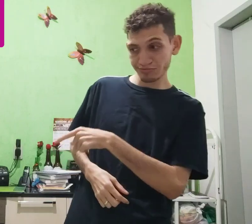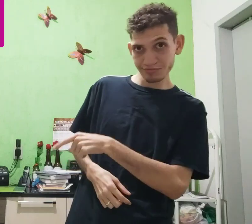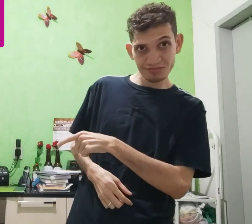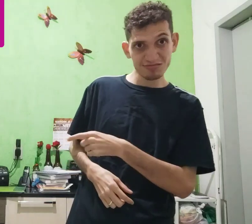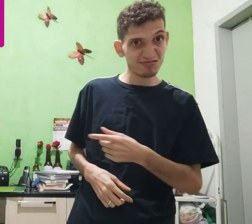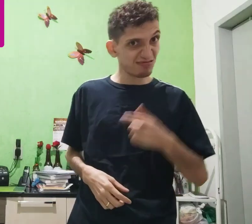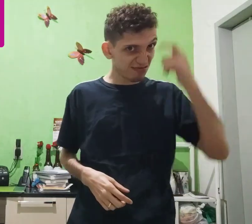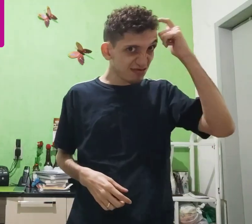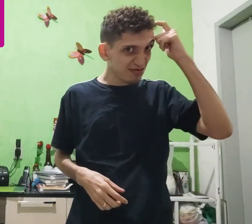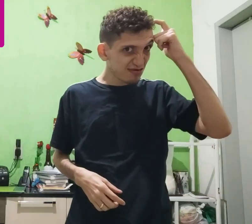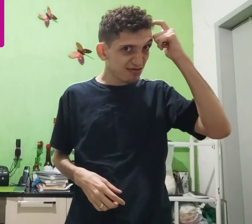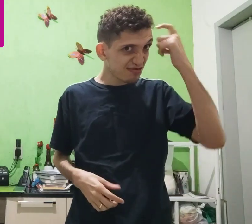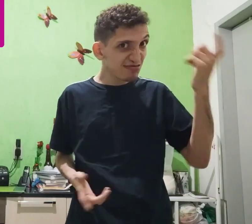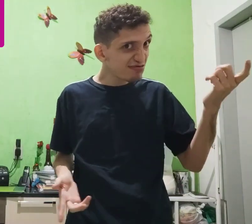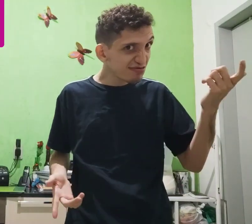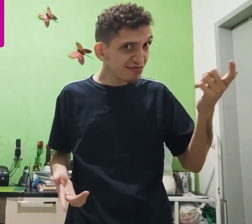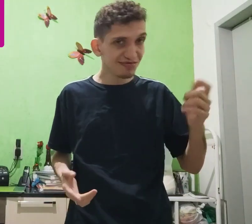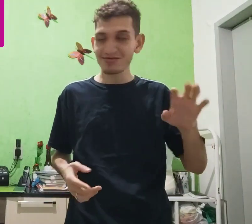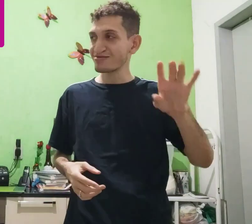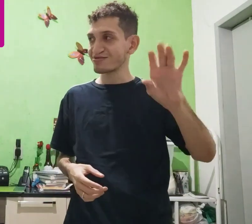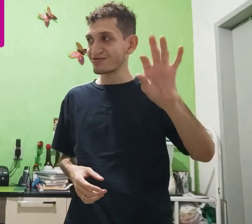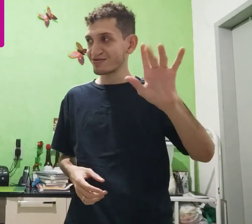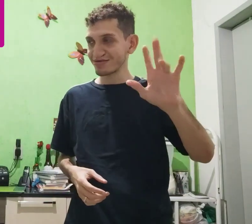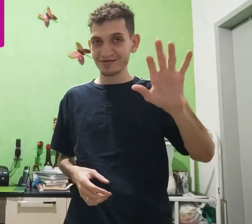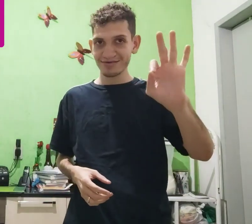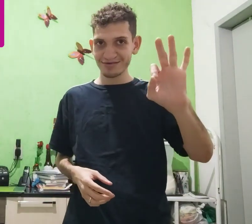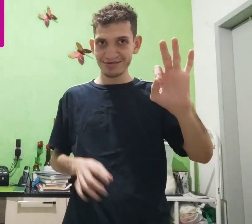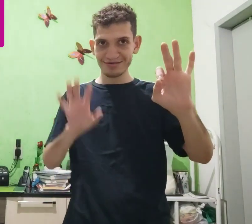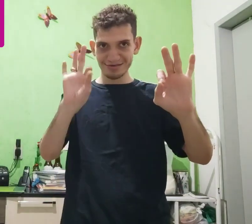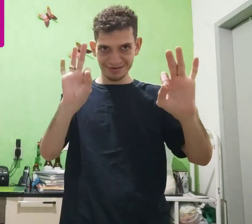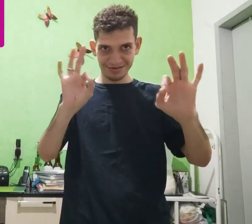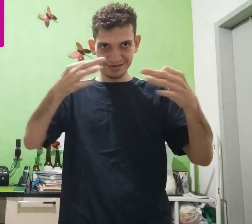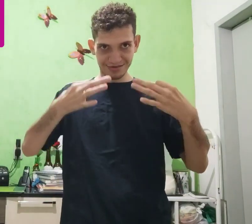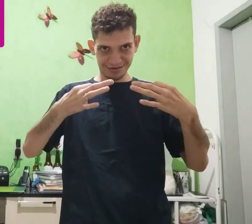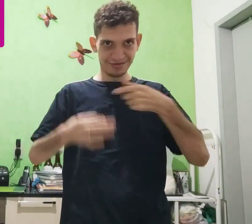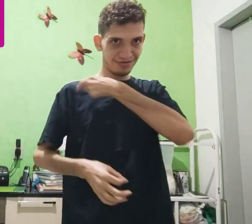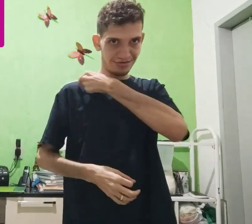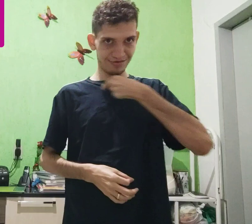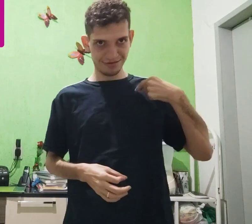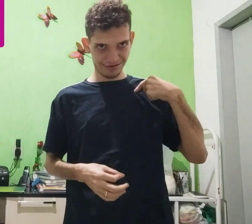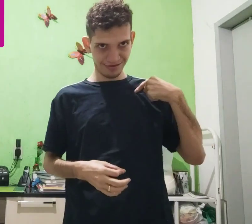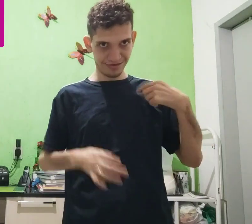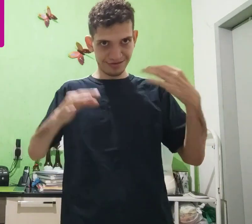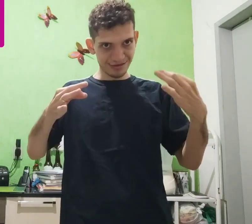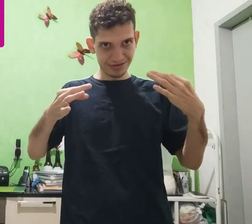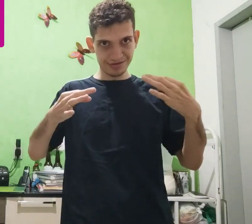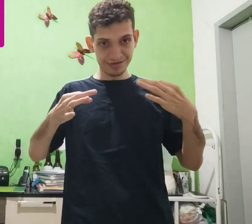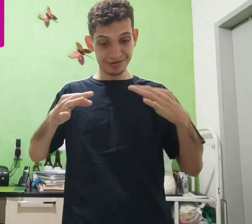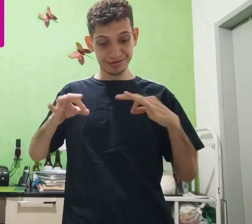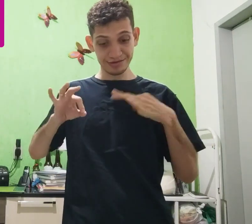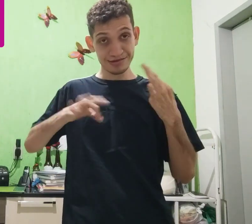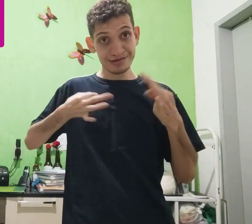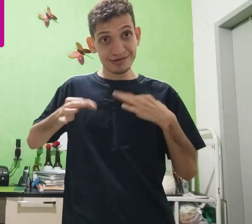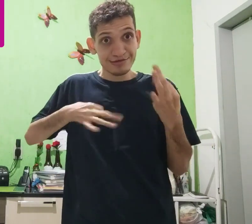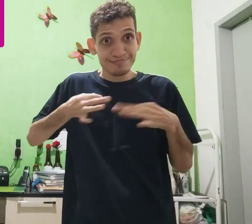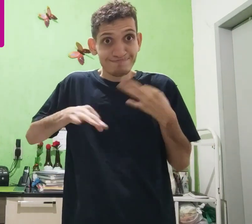Isso daqui, o que que é? Olha, o coração de mão essa, aqui nessa região,